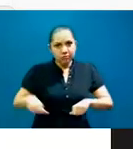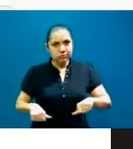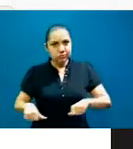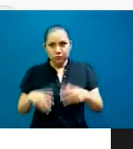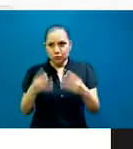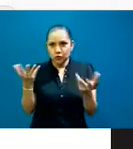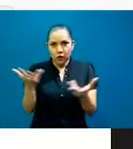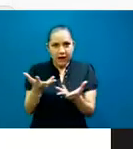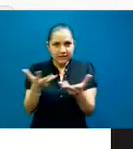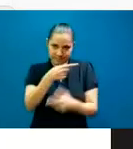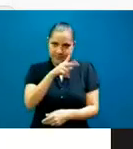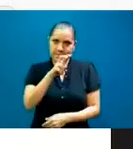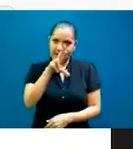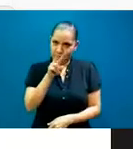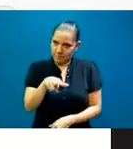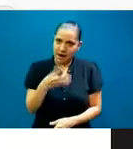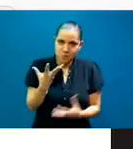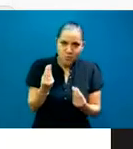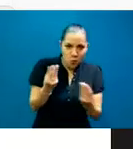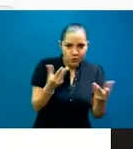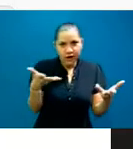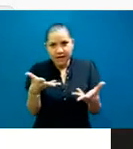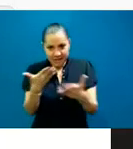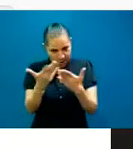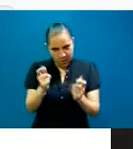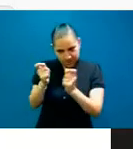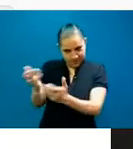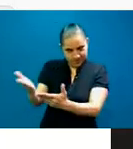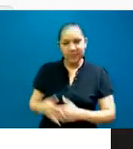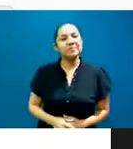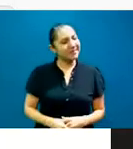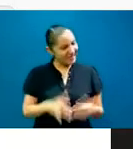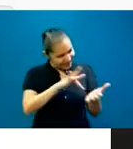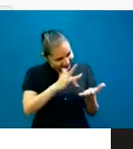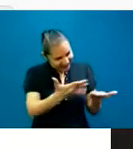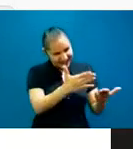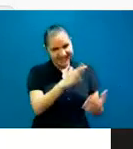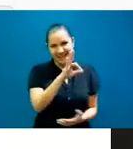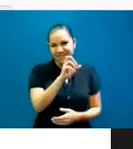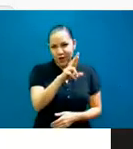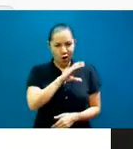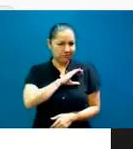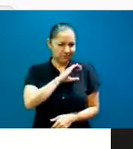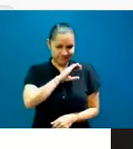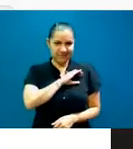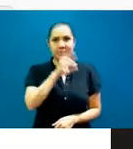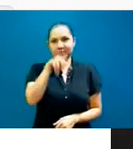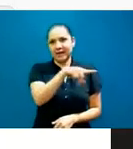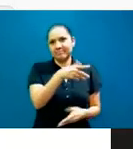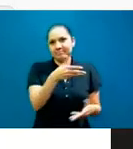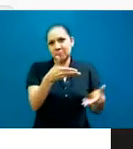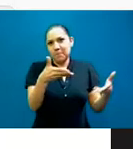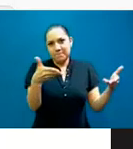que celebrar. Entonces, sin más, les doy la palabra. Ay, muchas gracias, Florecita. Mira, qué bonita presentación, especialmente